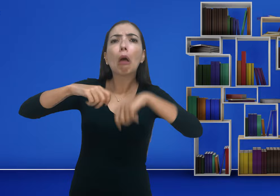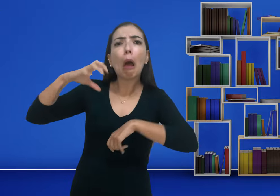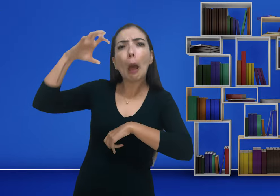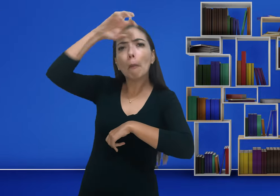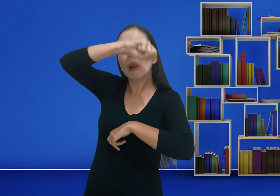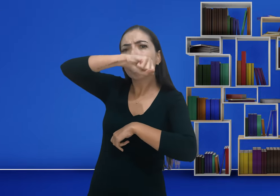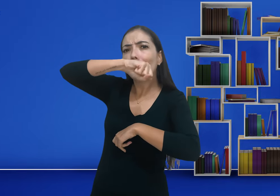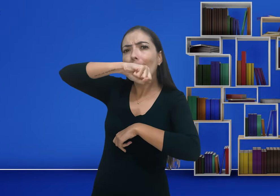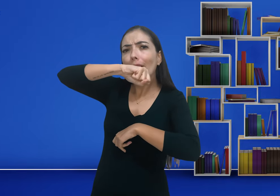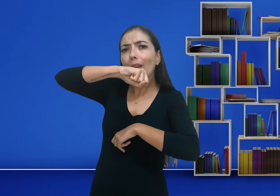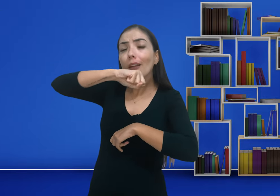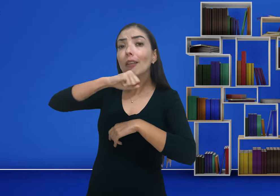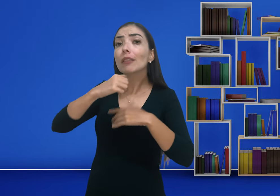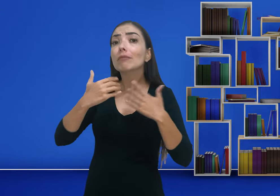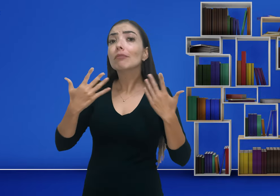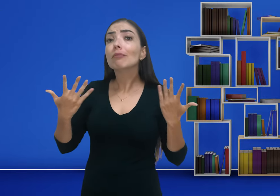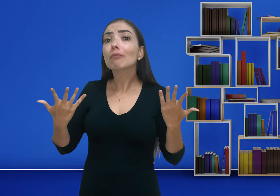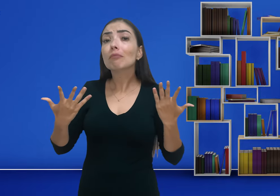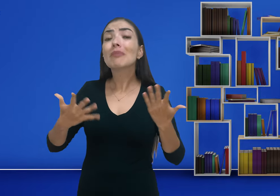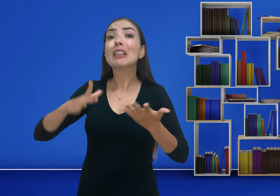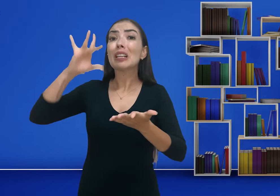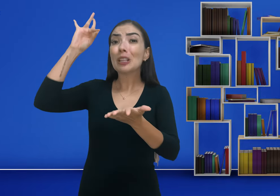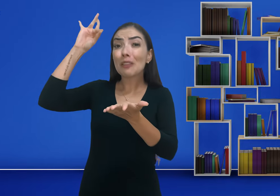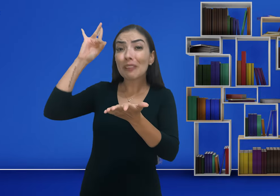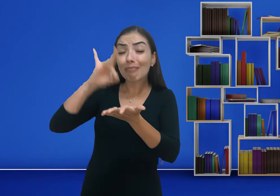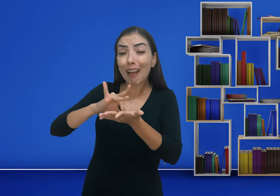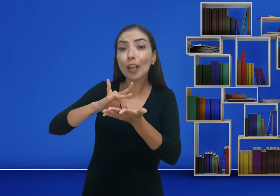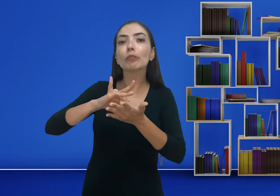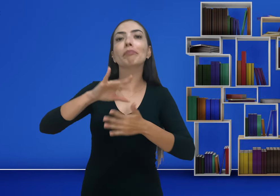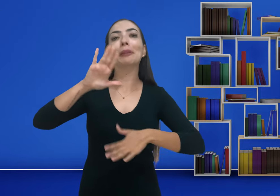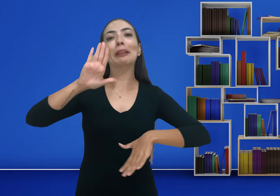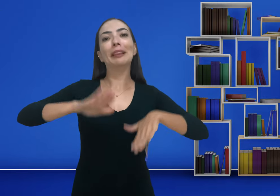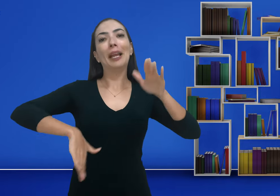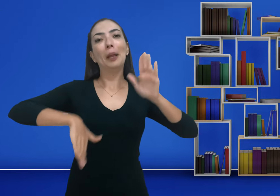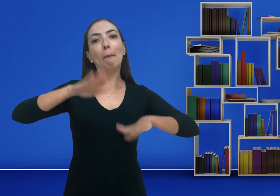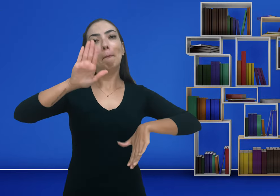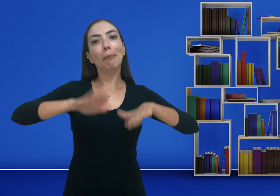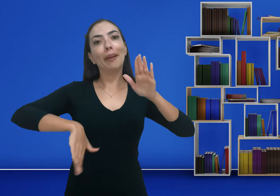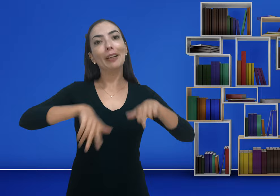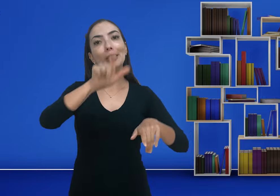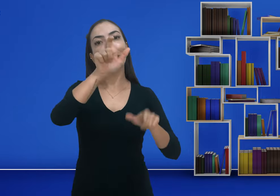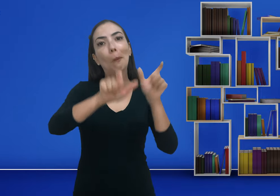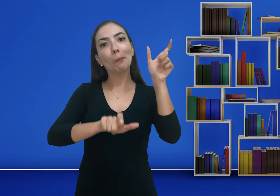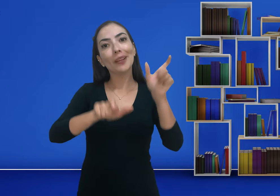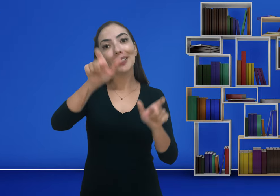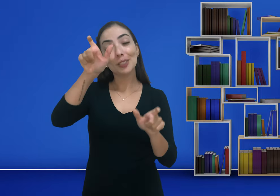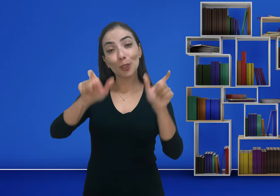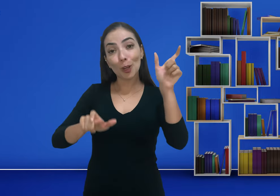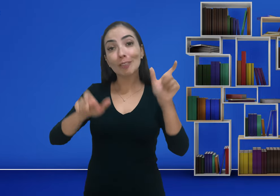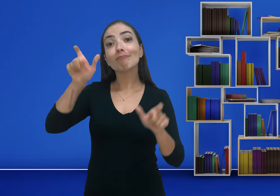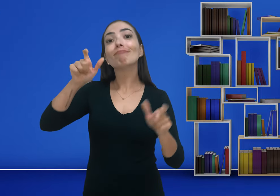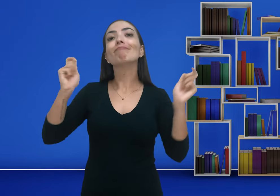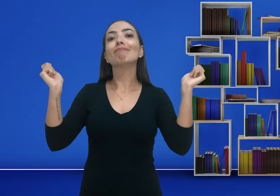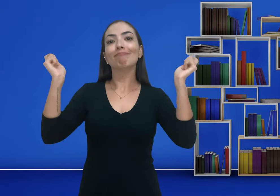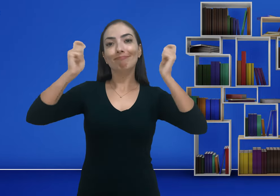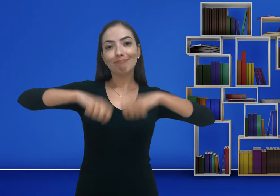Mas em quanto tempo essa pessoa vai aprender Libras? Na verdade, vai depender de pessoa para pessoa.